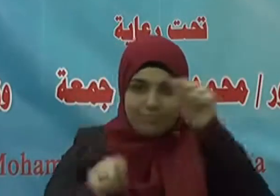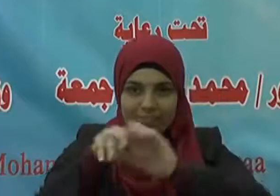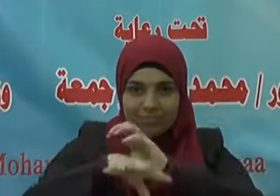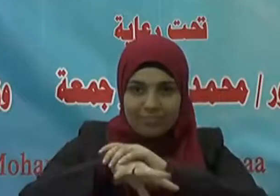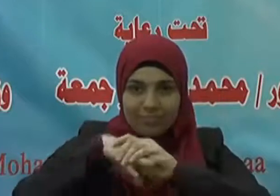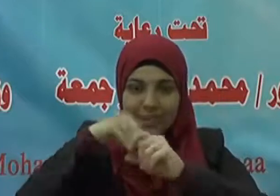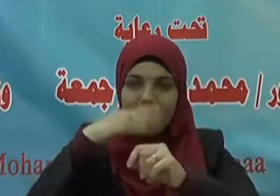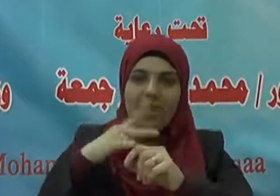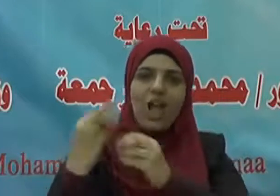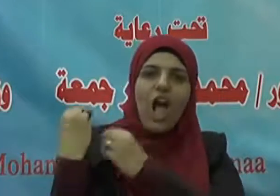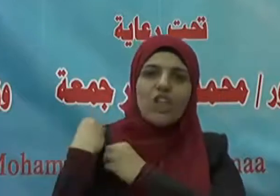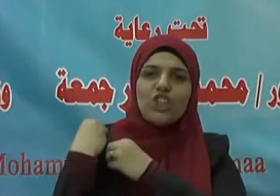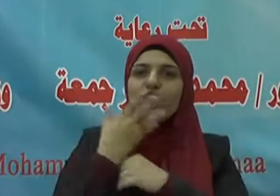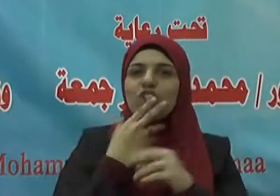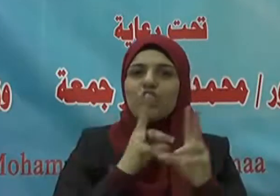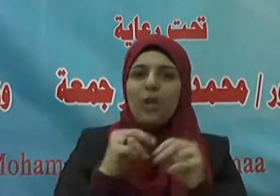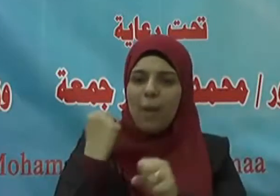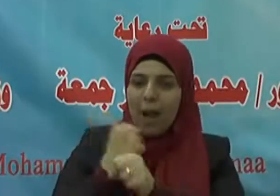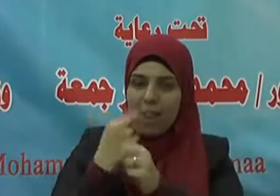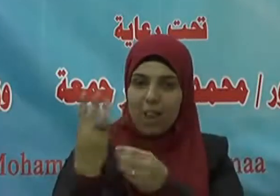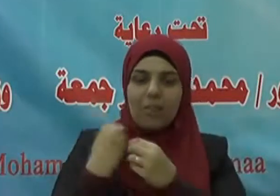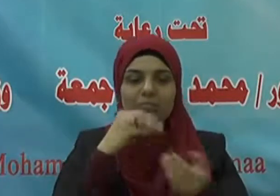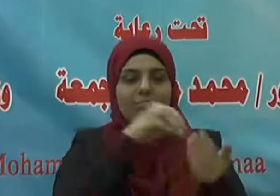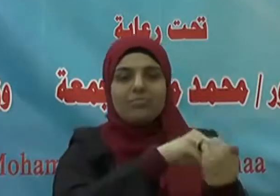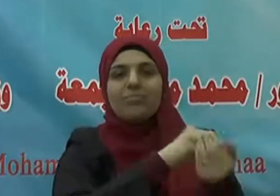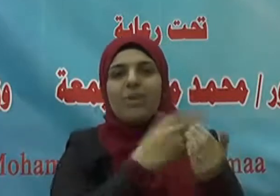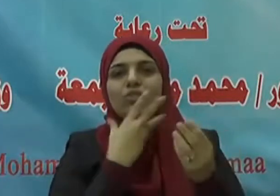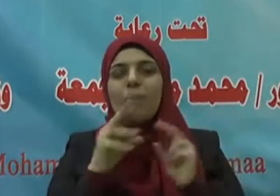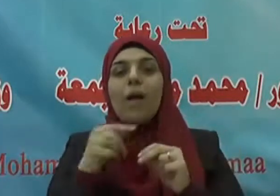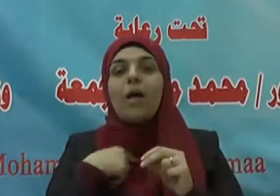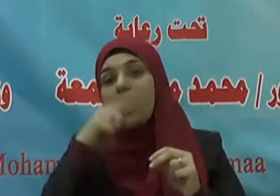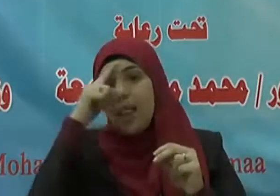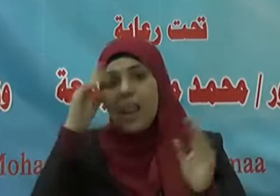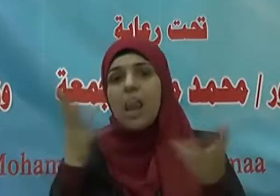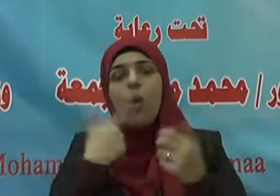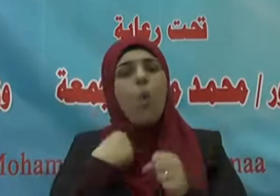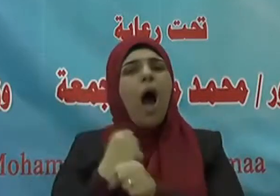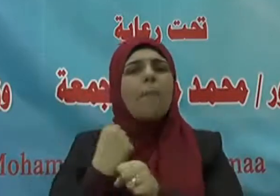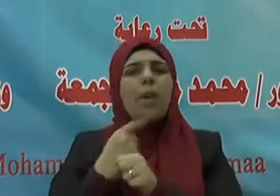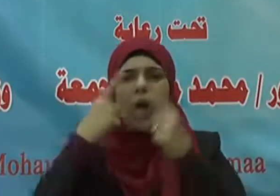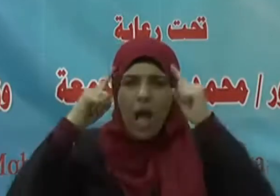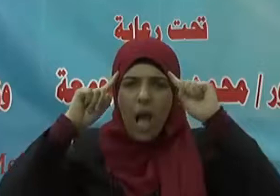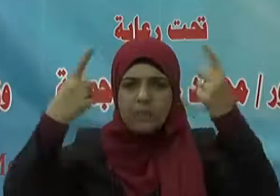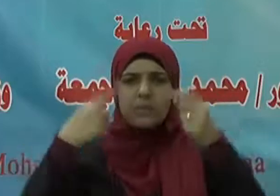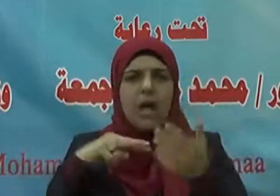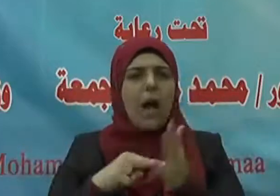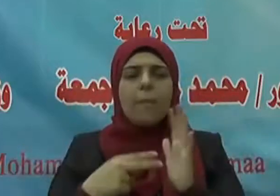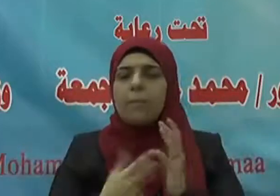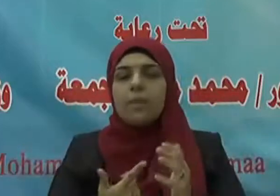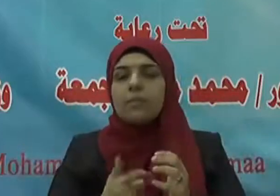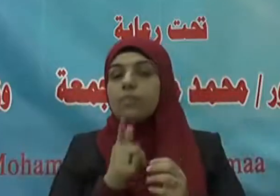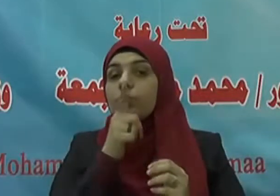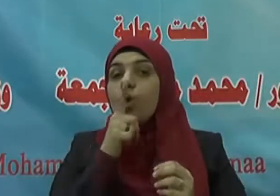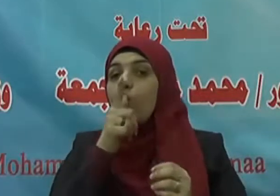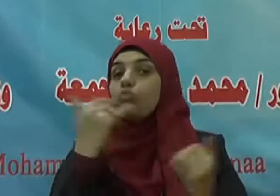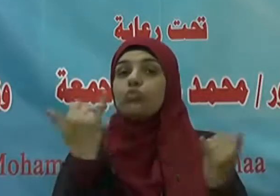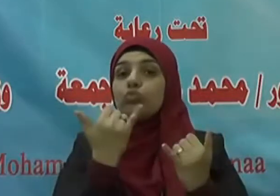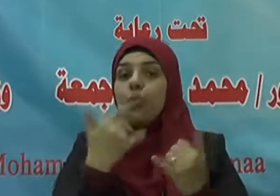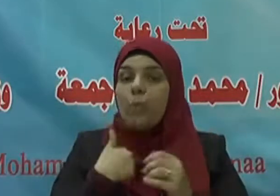فينفع نفسه ويتصدق قالوا فإن لم يجد قال